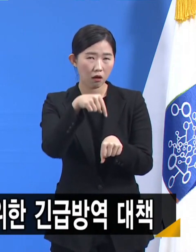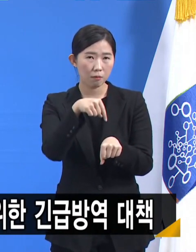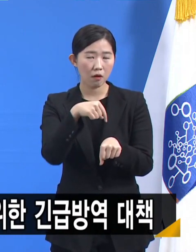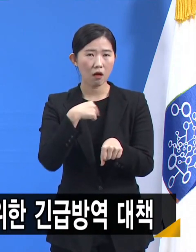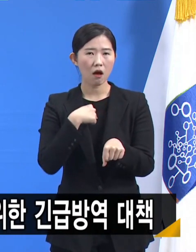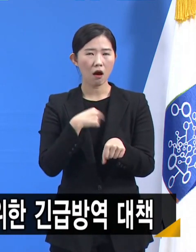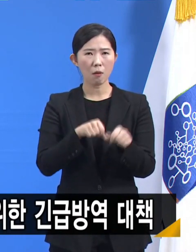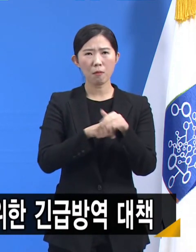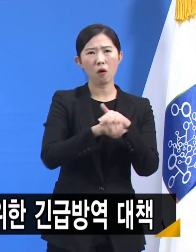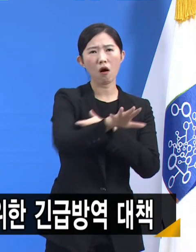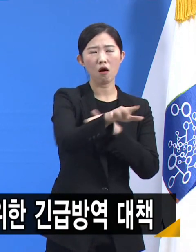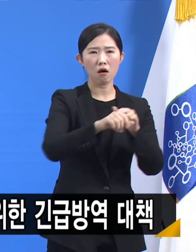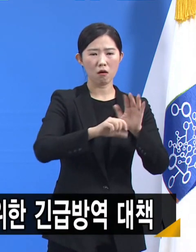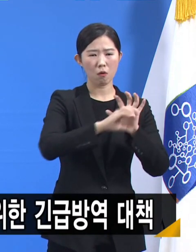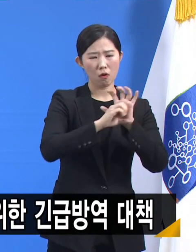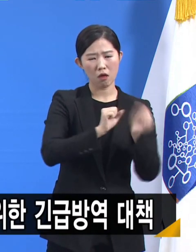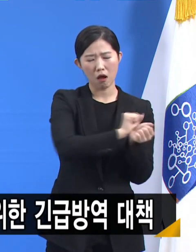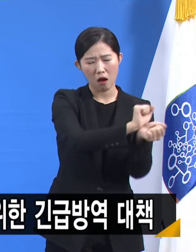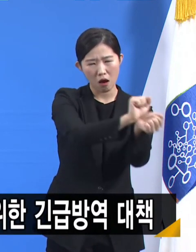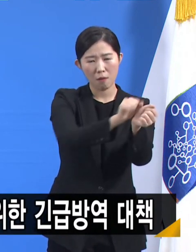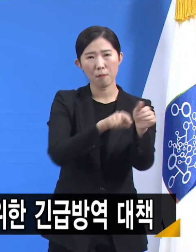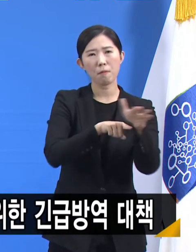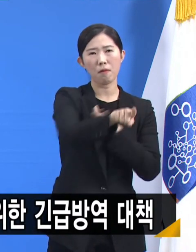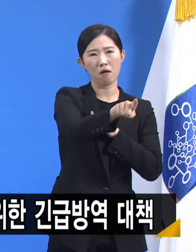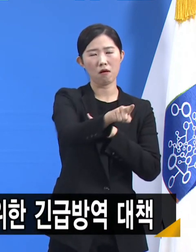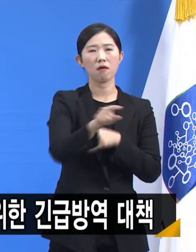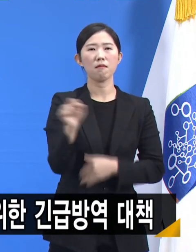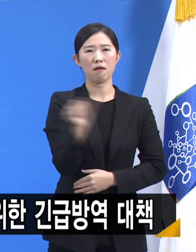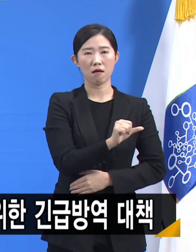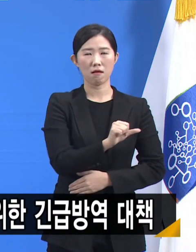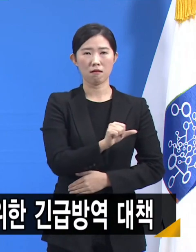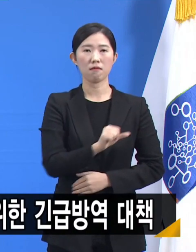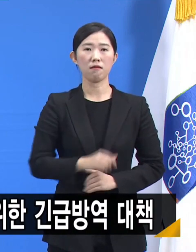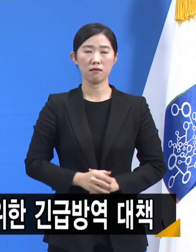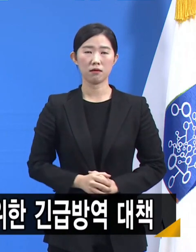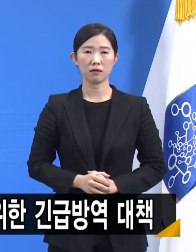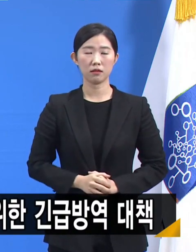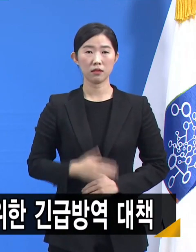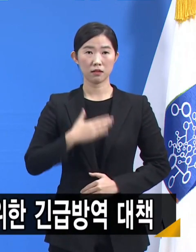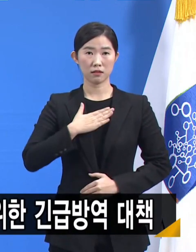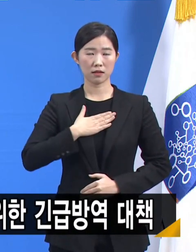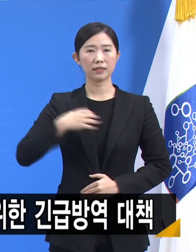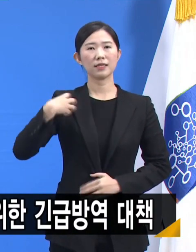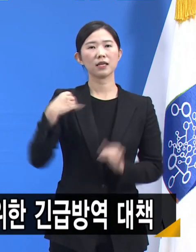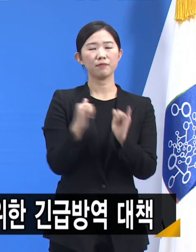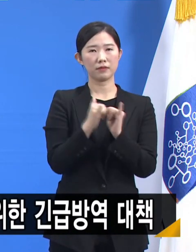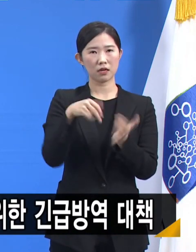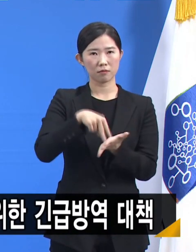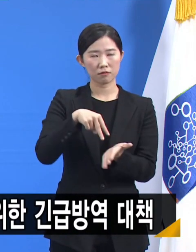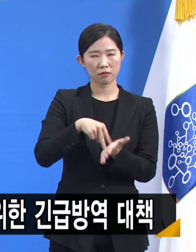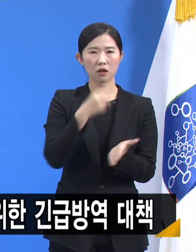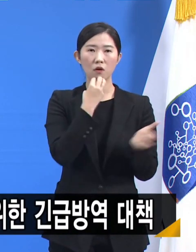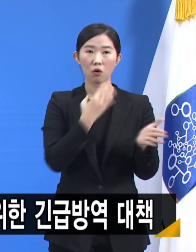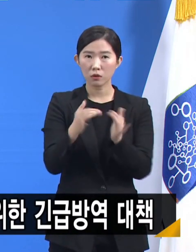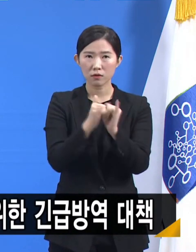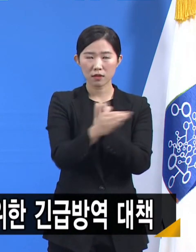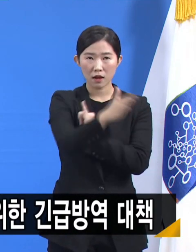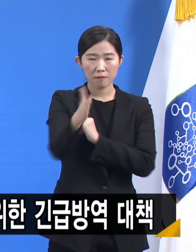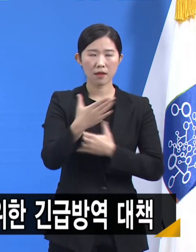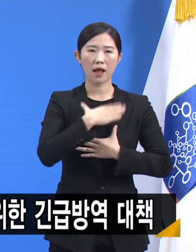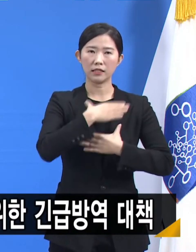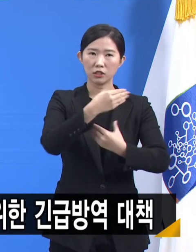도달할 수도 있습니다. 도정 책임자로서 질병으로부터 도민의 생명과 안전을 지켜내고